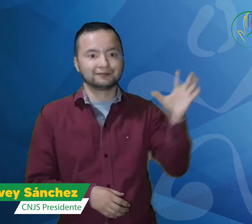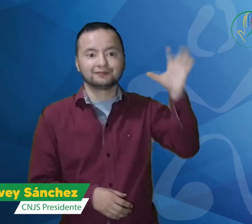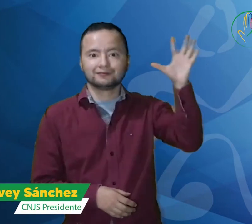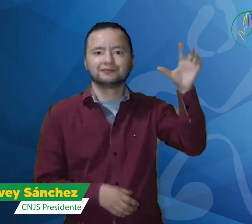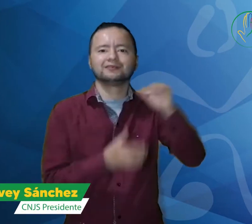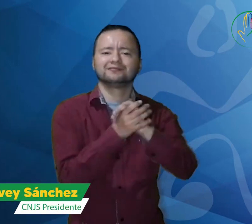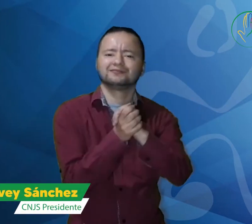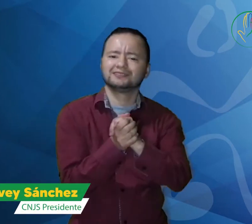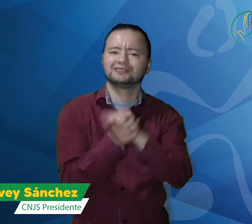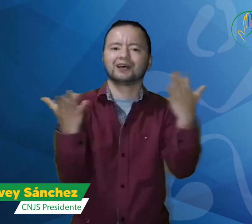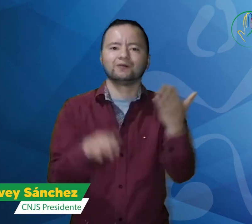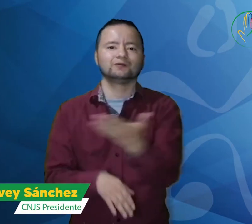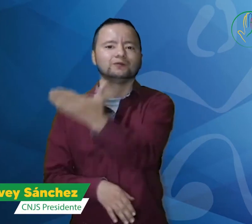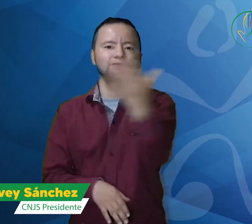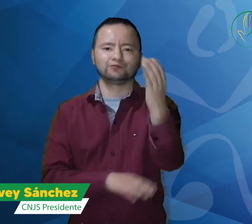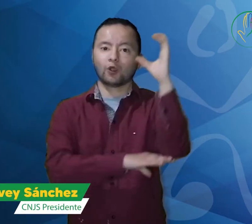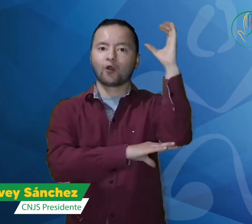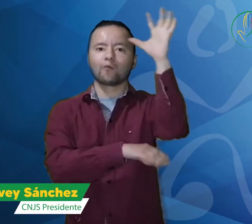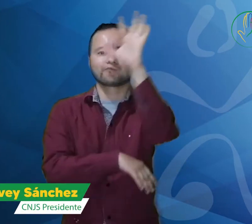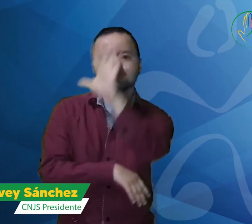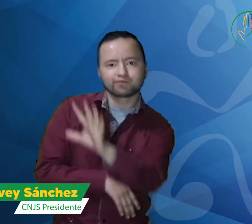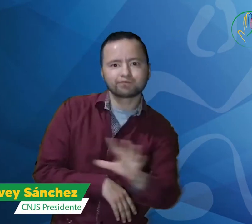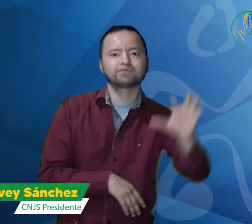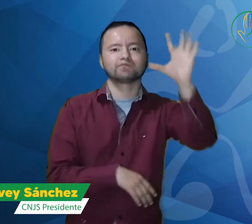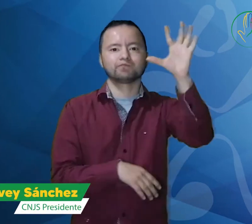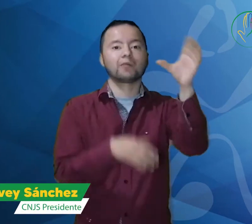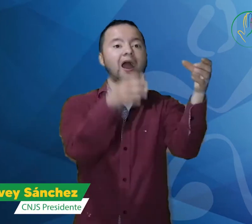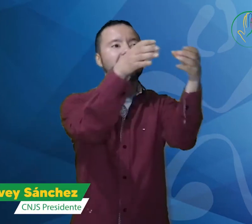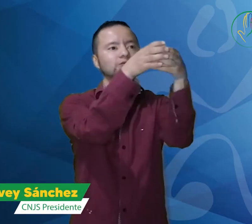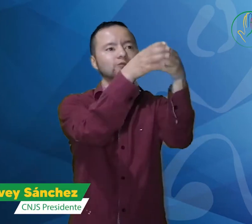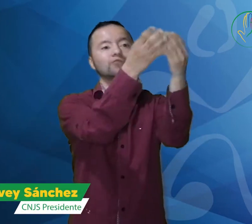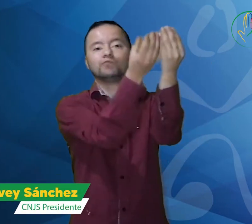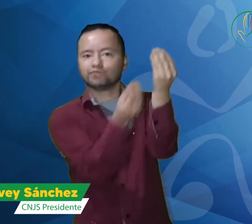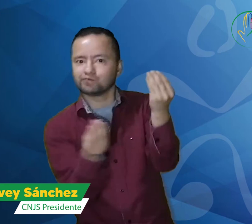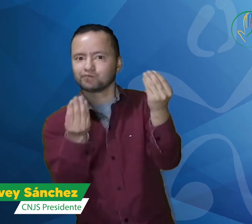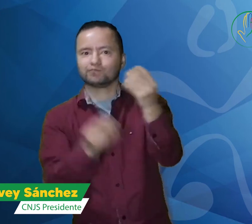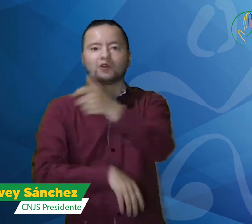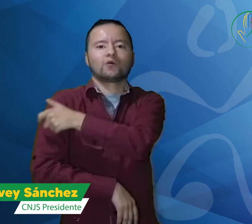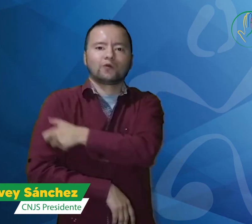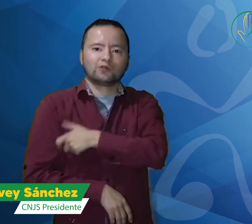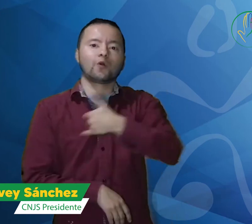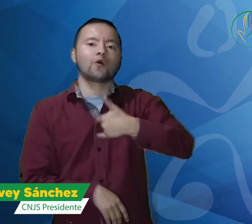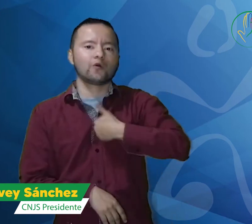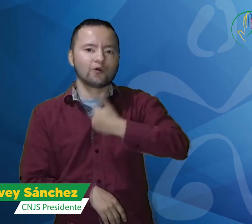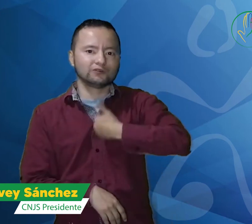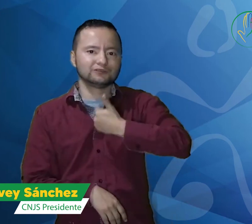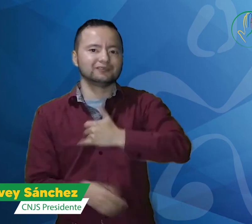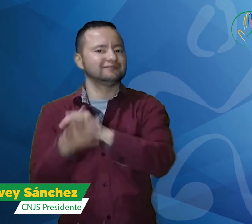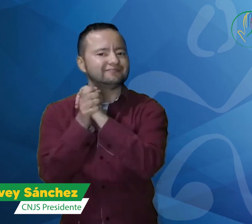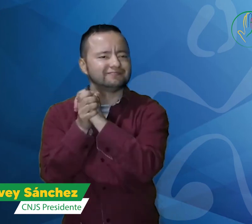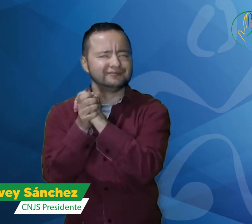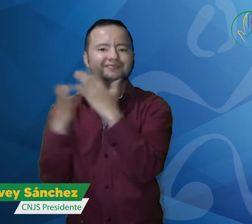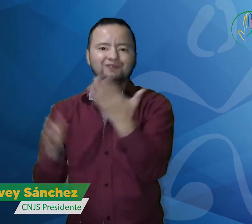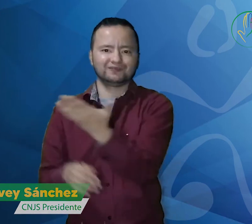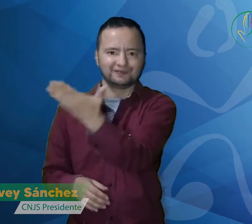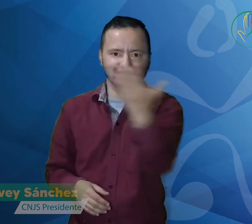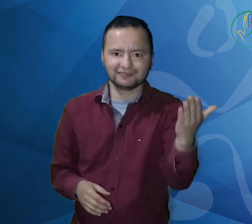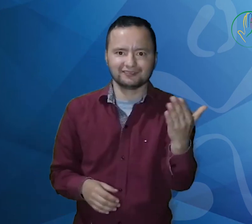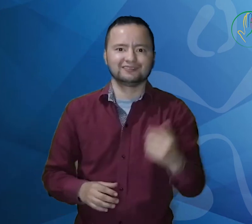La Comisión de Juventud Sorda les extiende un caluroso saludo a todos y a las asociaciones de sordos de Colombia como a sus comités de jóvenes.